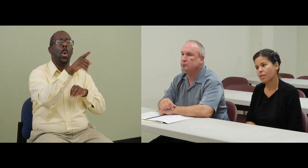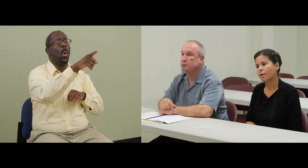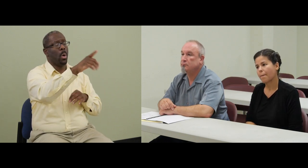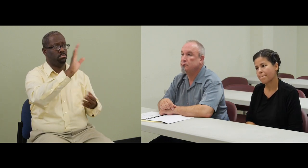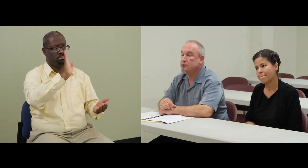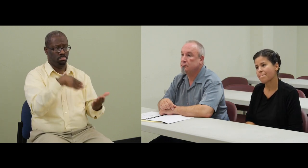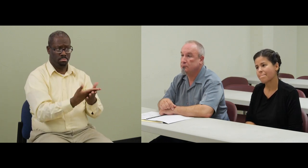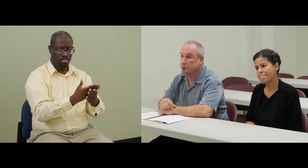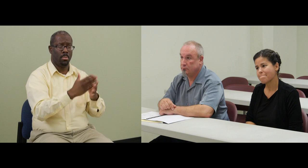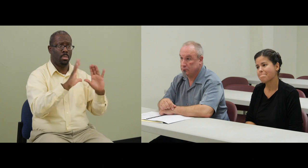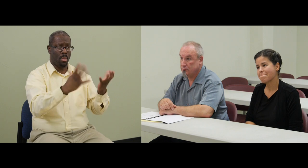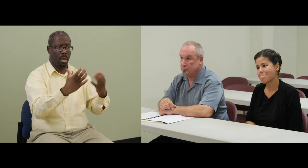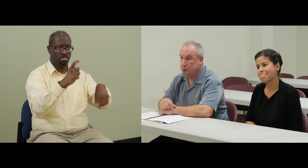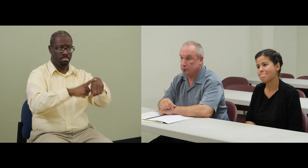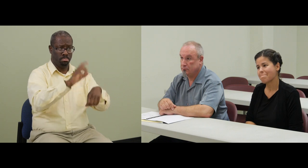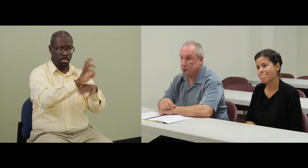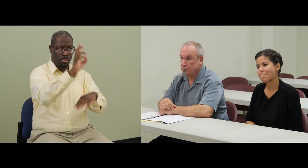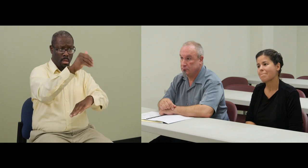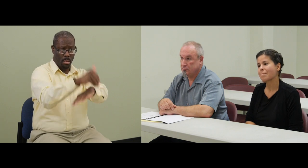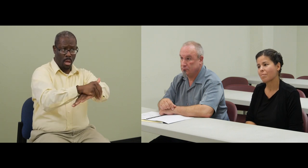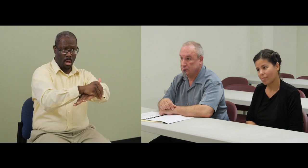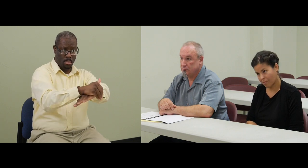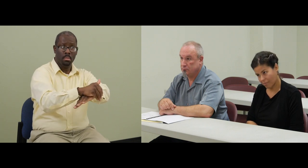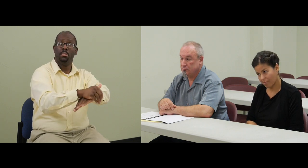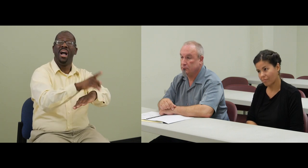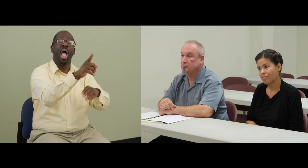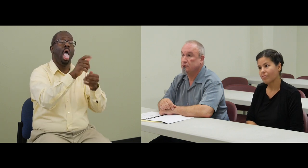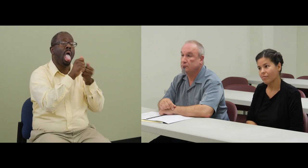¡Gracias! ¡Gracias! ¡Qué!